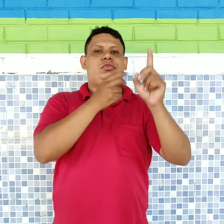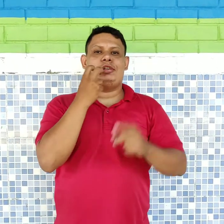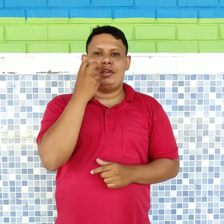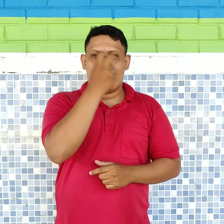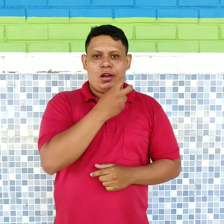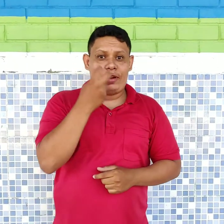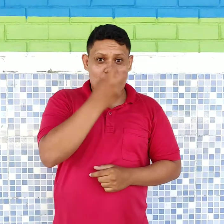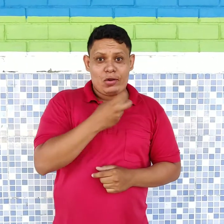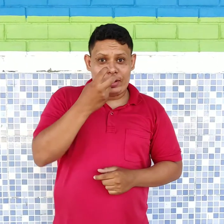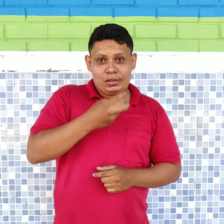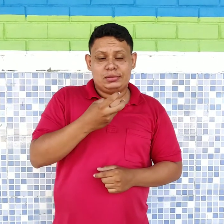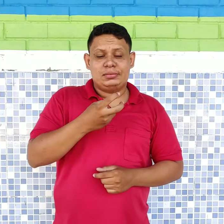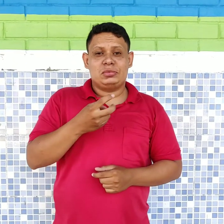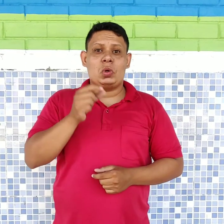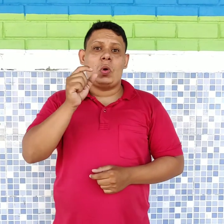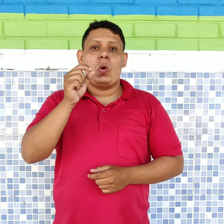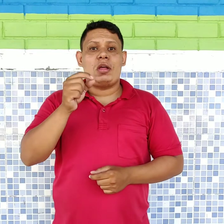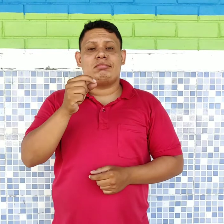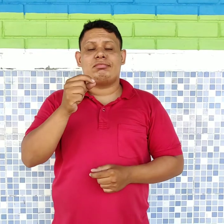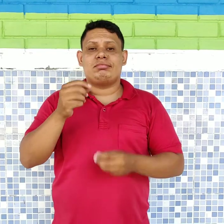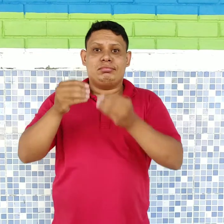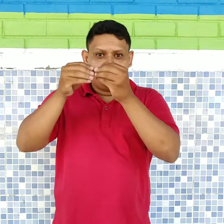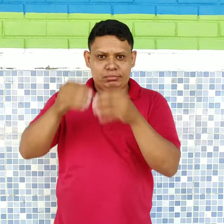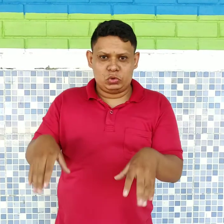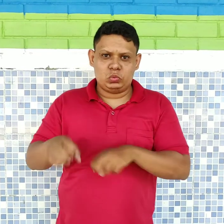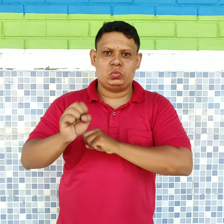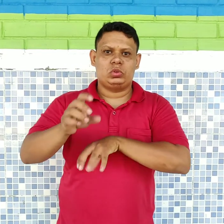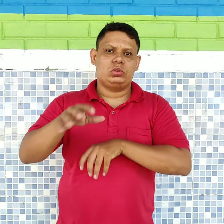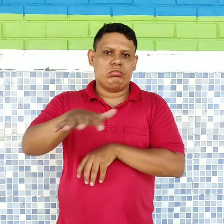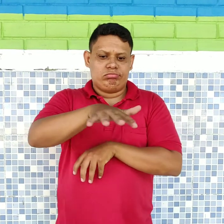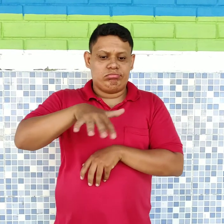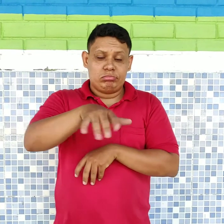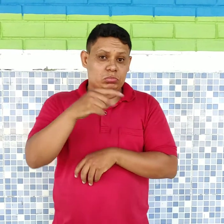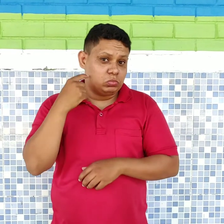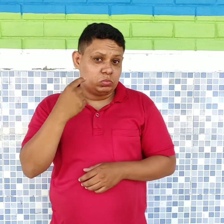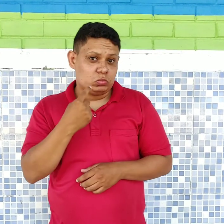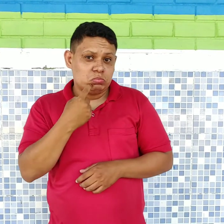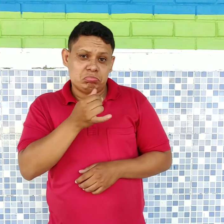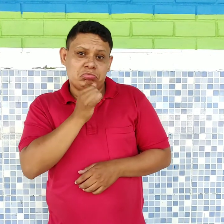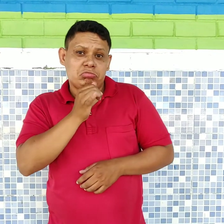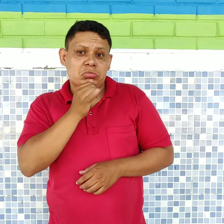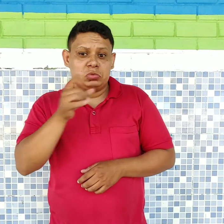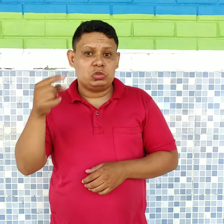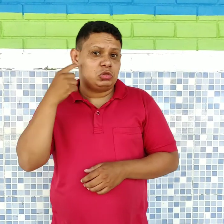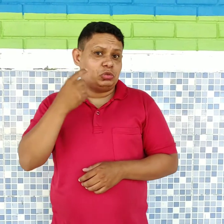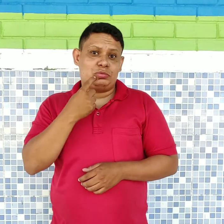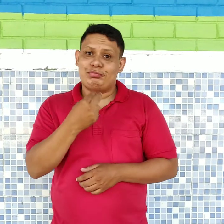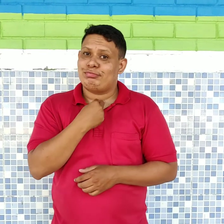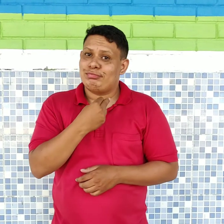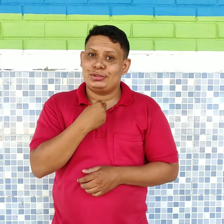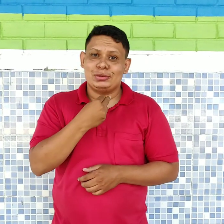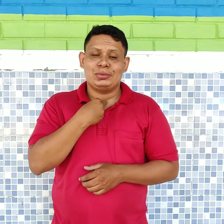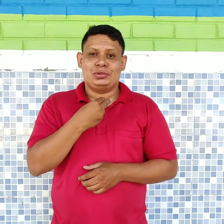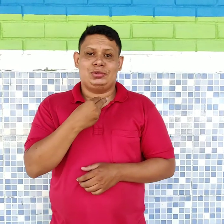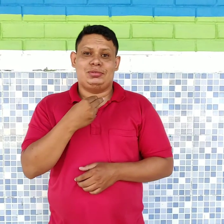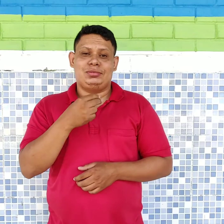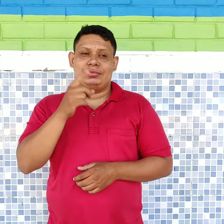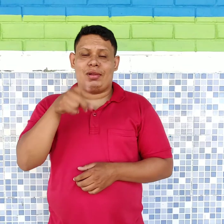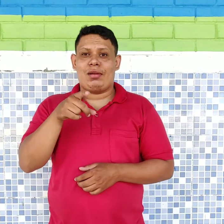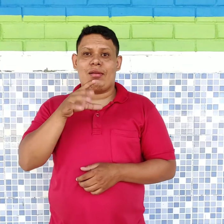método oral, a oralização. Então, foi de grande, prejudicou muito a comunidade surda. Eles